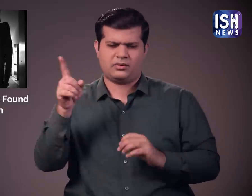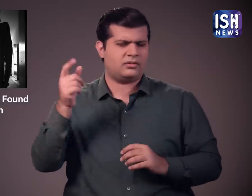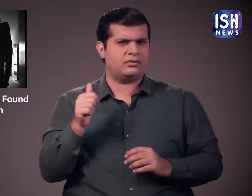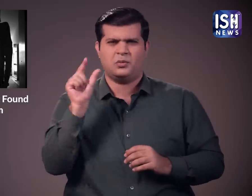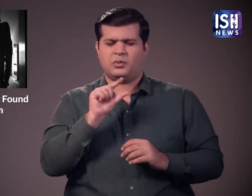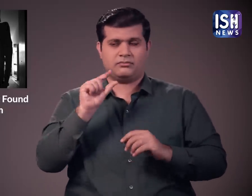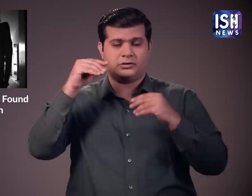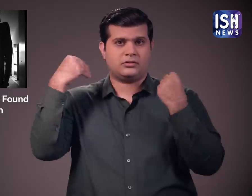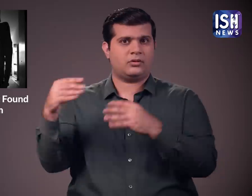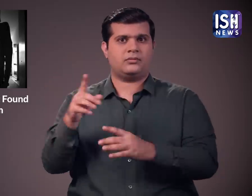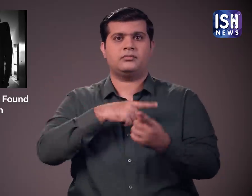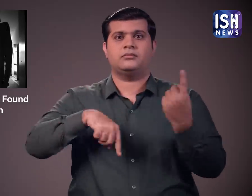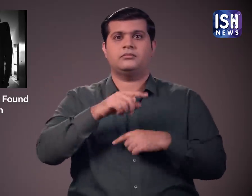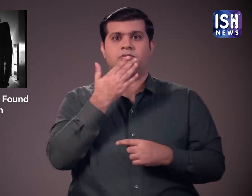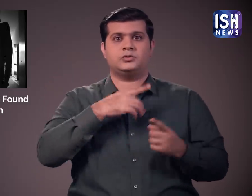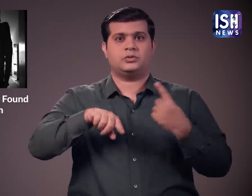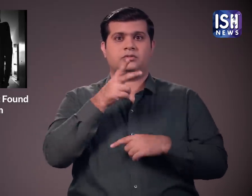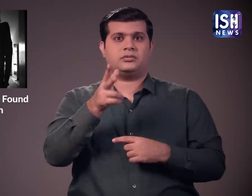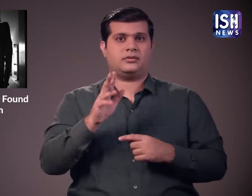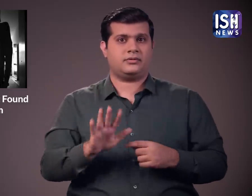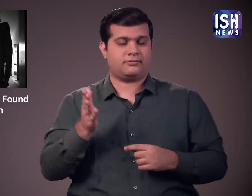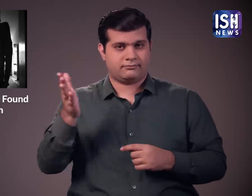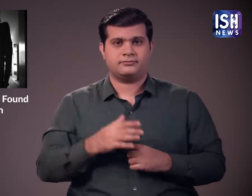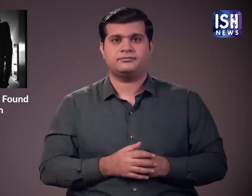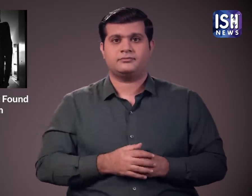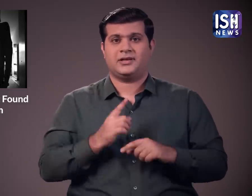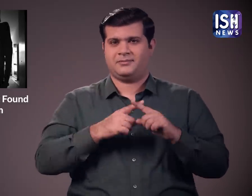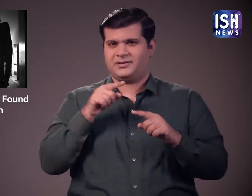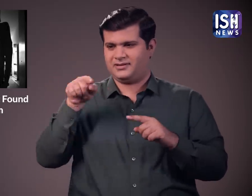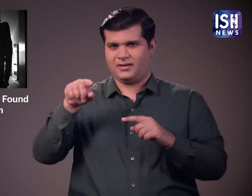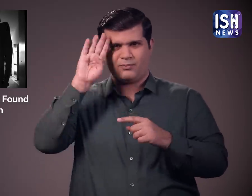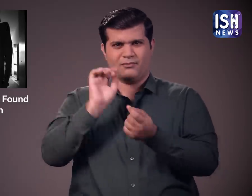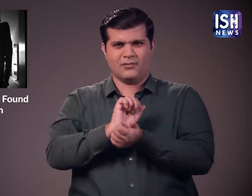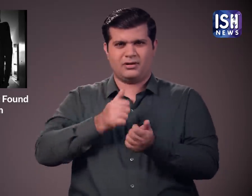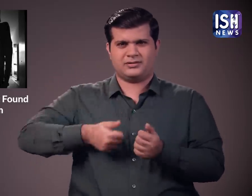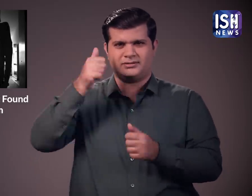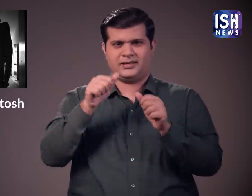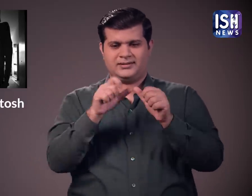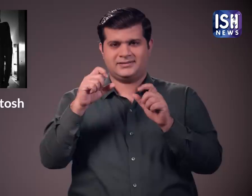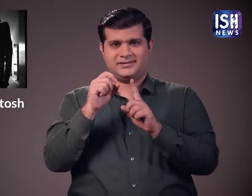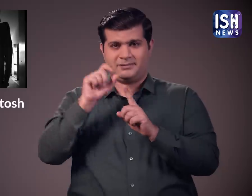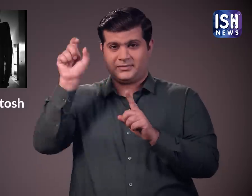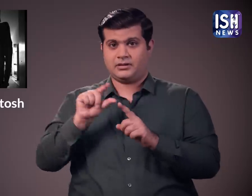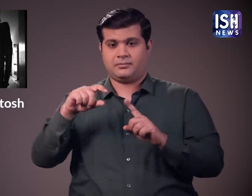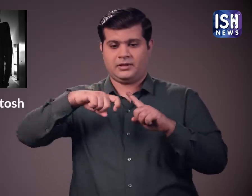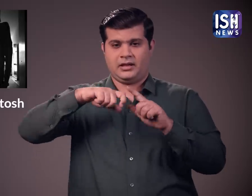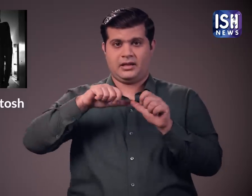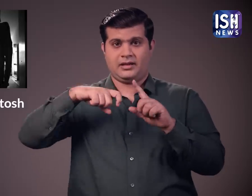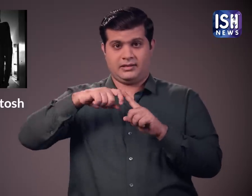प्लानिंग नहीं करते हैं यह चात्रों के अनुसार है। काकोरी के सहायक पुलिस आयूक्त आशुतोष कुमार ने